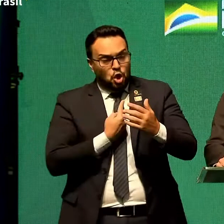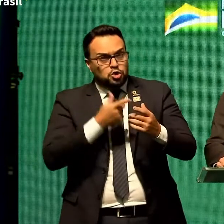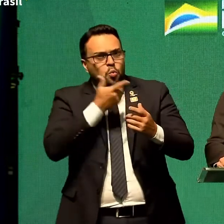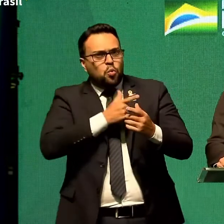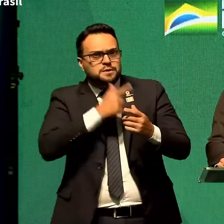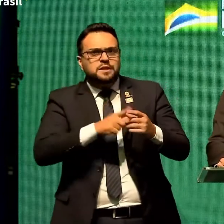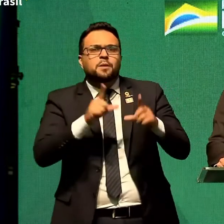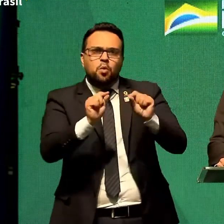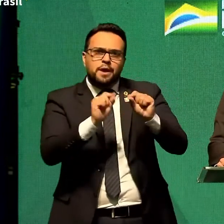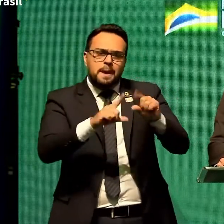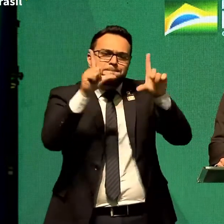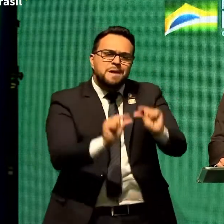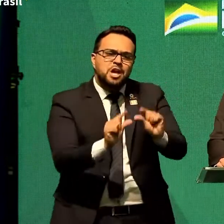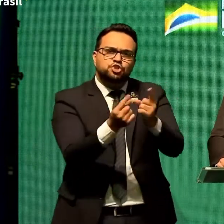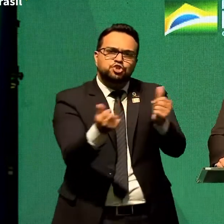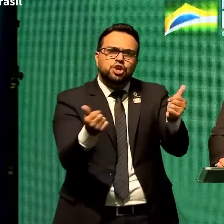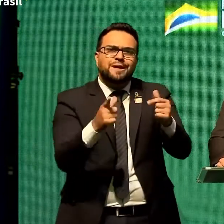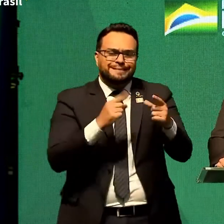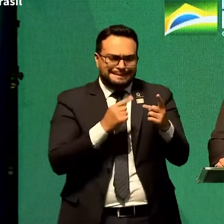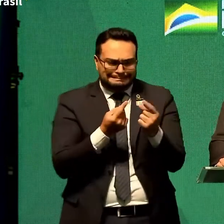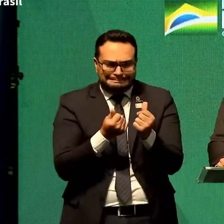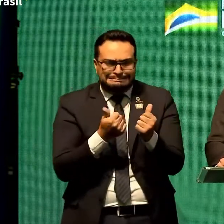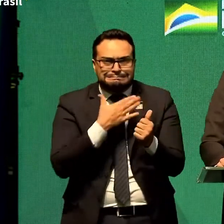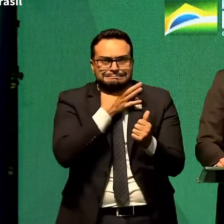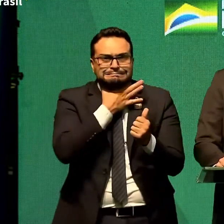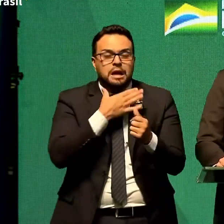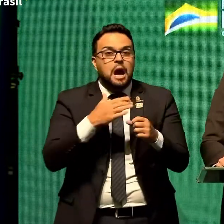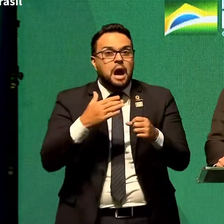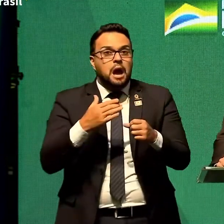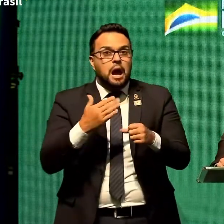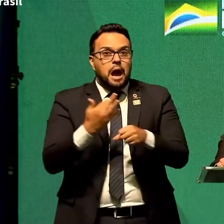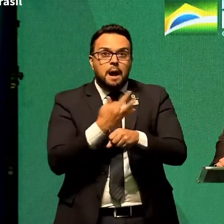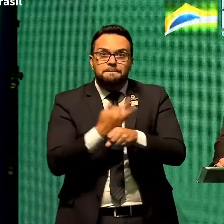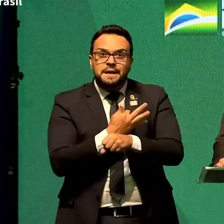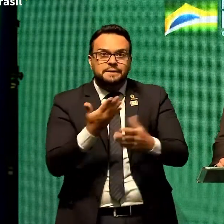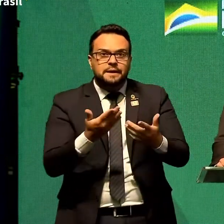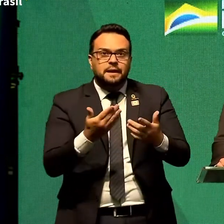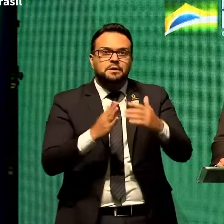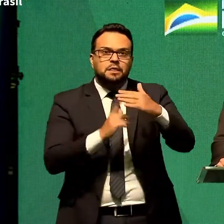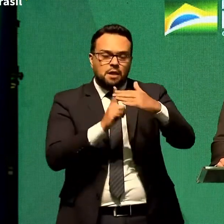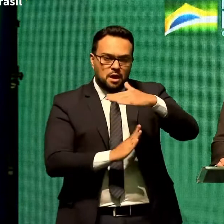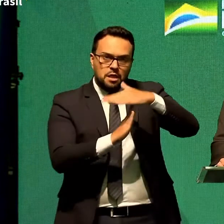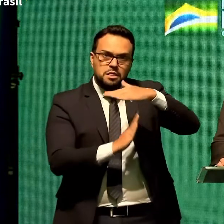com orçamento achatado, com um teto para gastos.